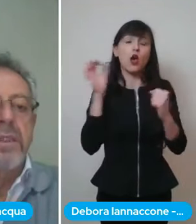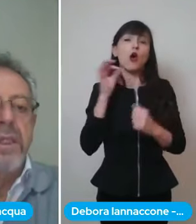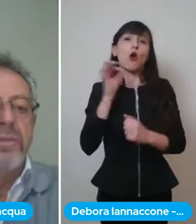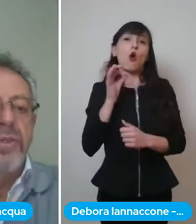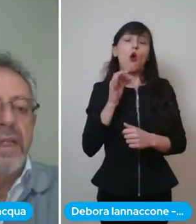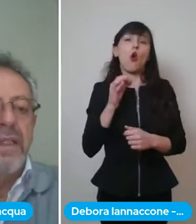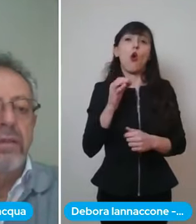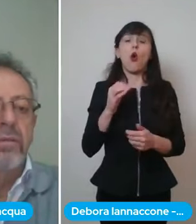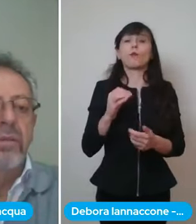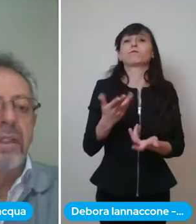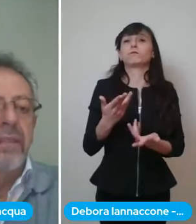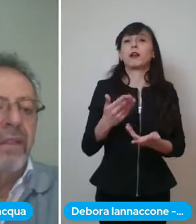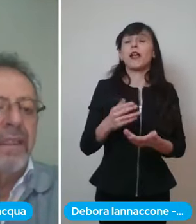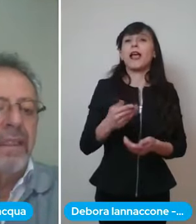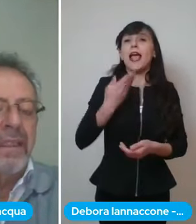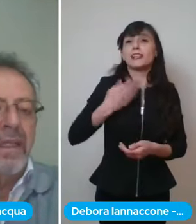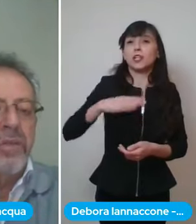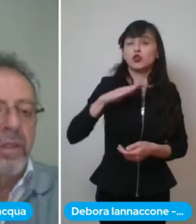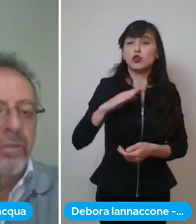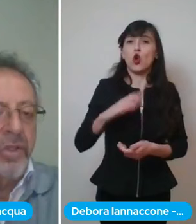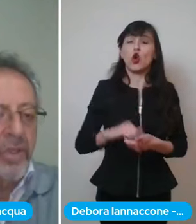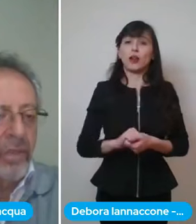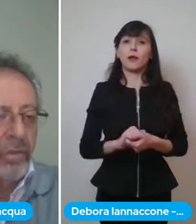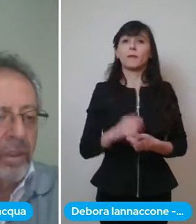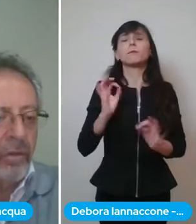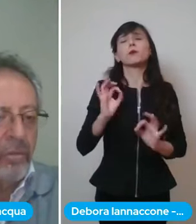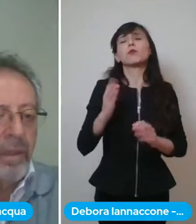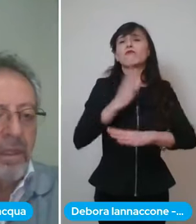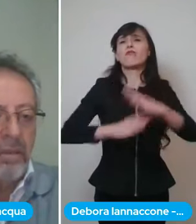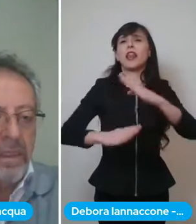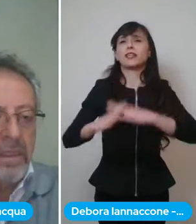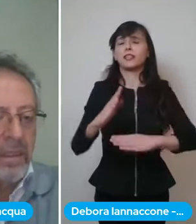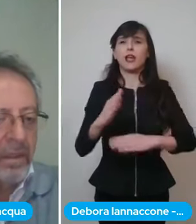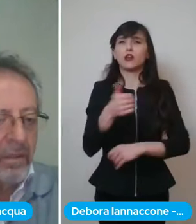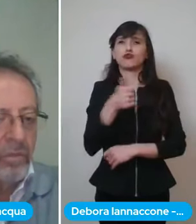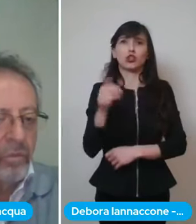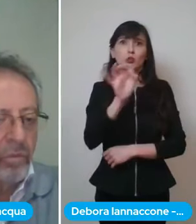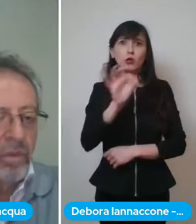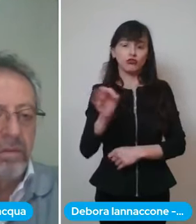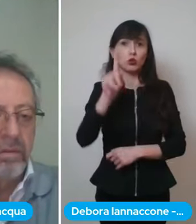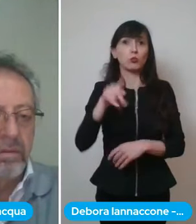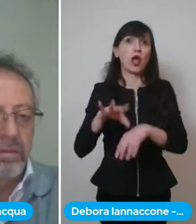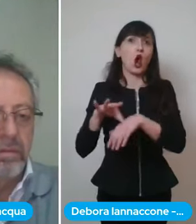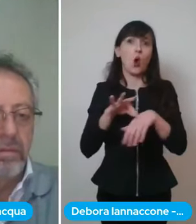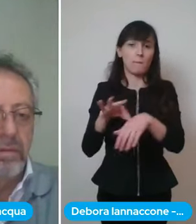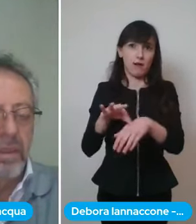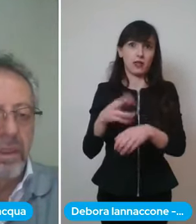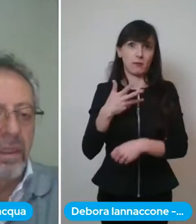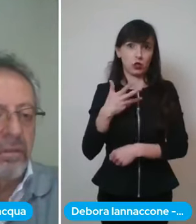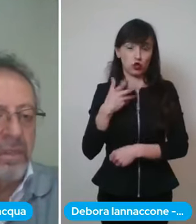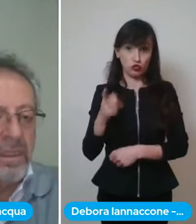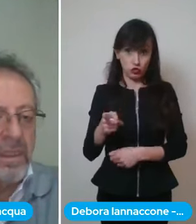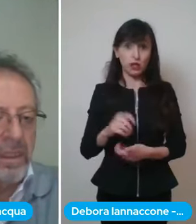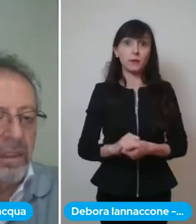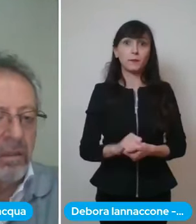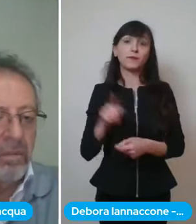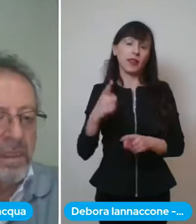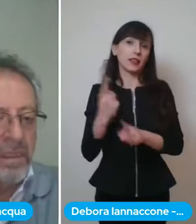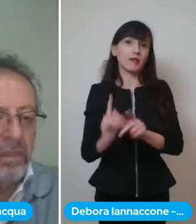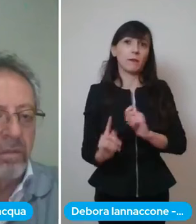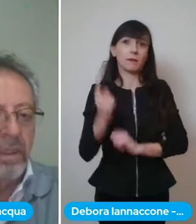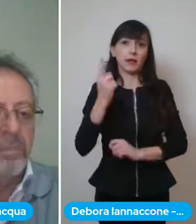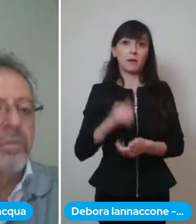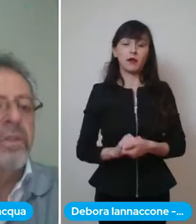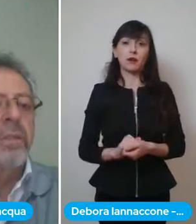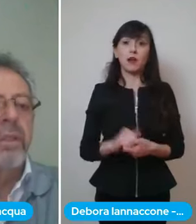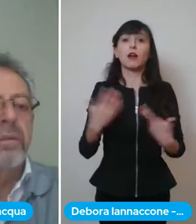ossia soggetti con invalidità al 100% con accompagno, anzi comunico che da questa sera dopo